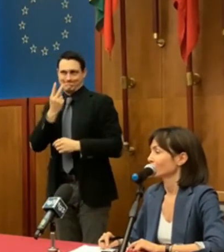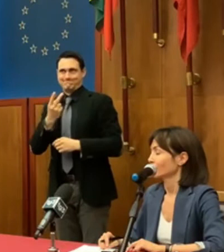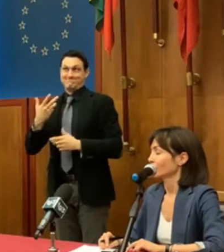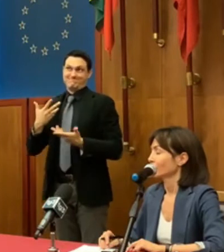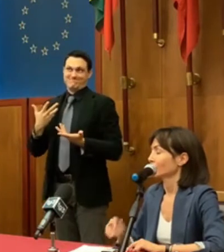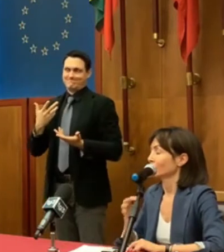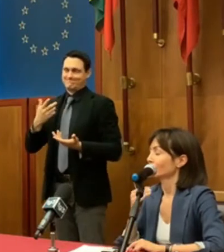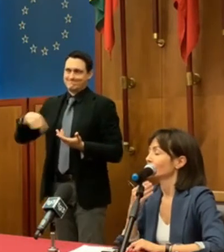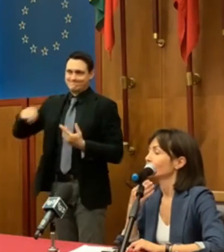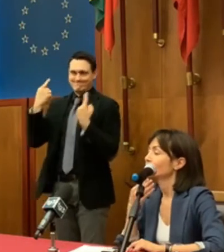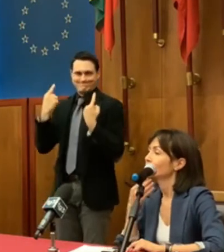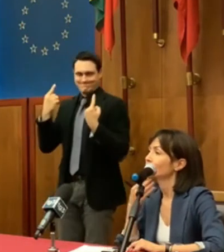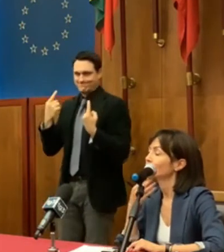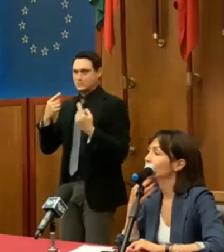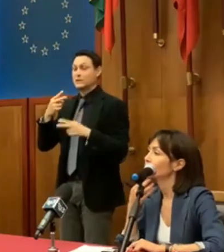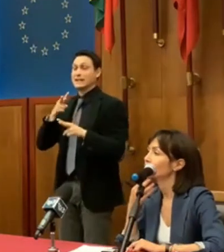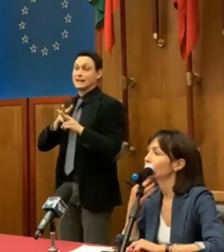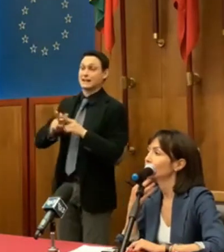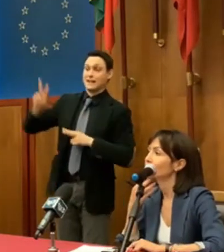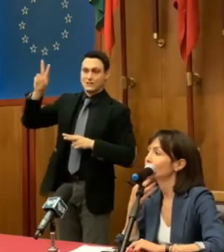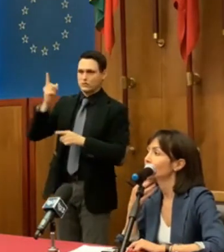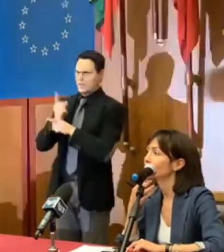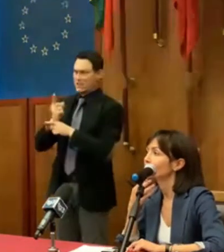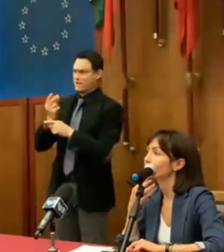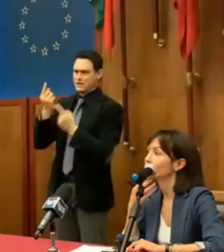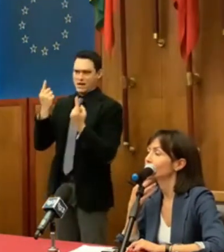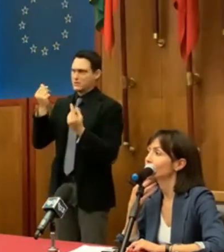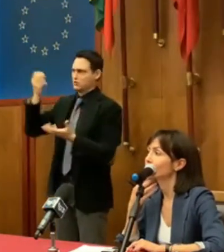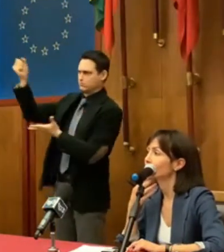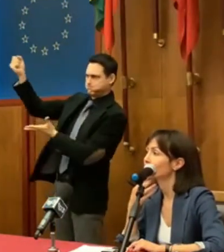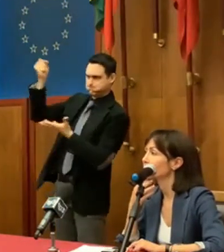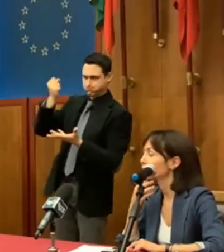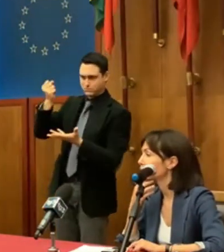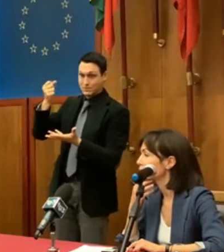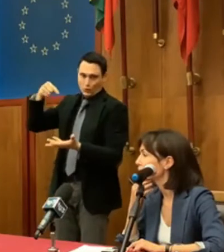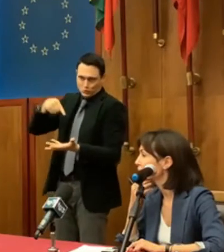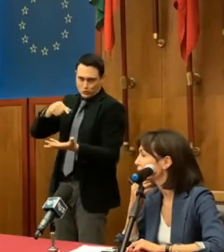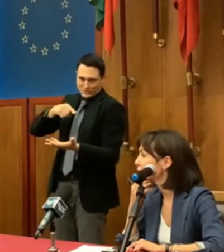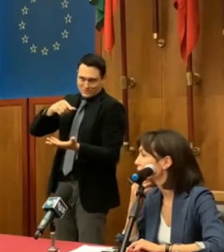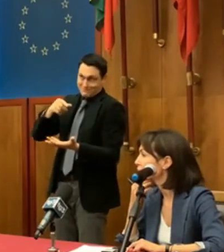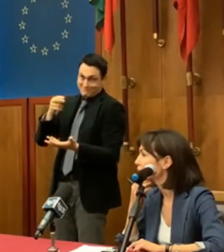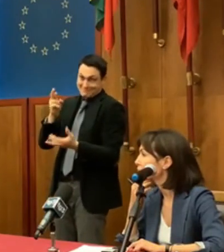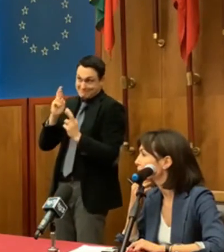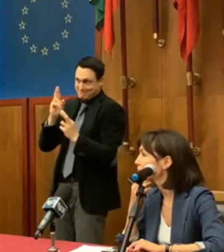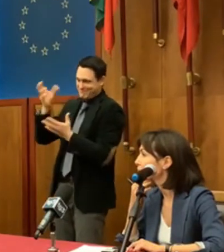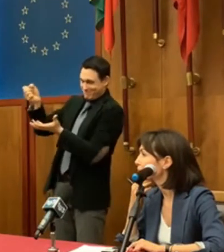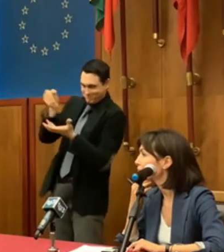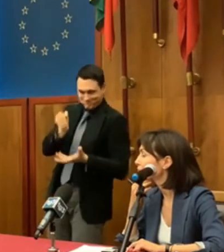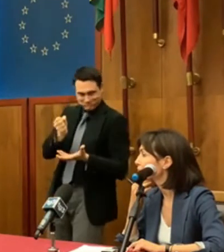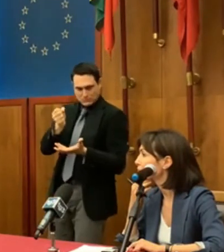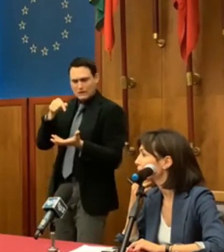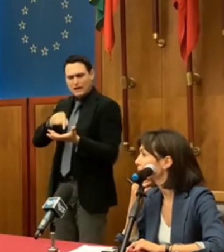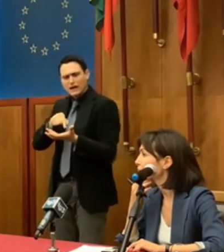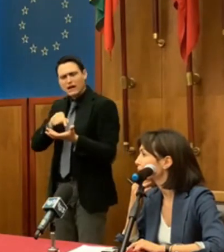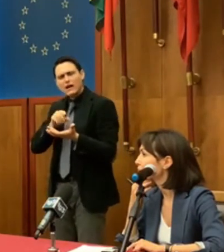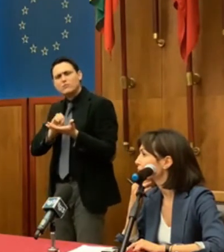denaro che dovrebbe arrivare in tutta la nazione, sperando anche al sud. Che ruolo avranno cultura e